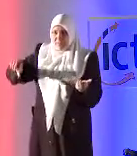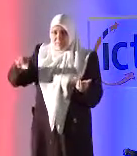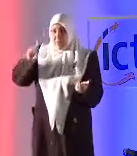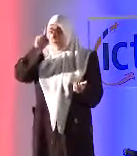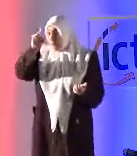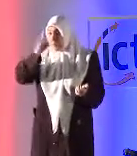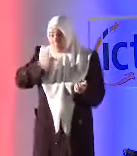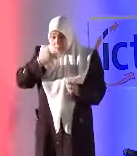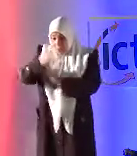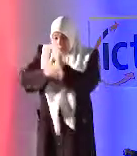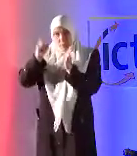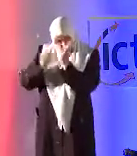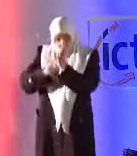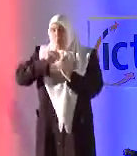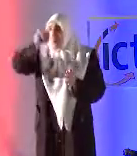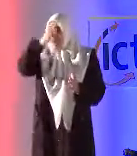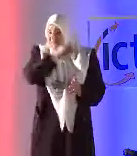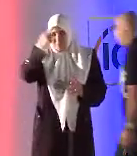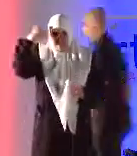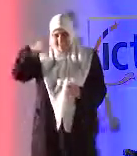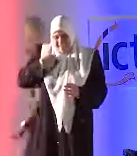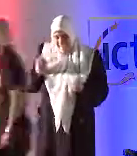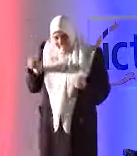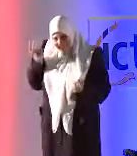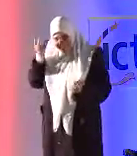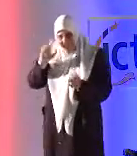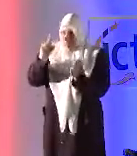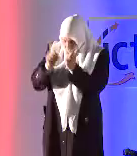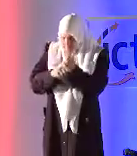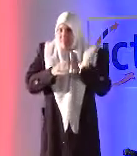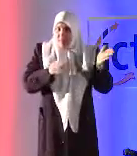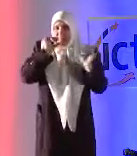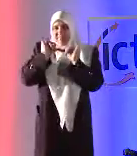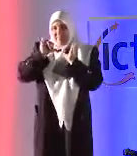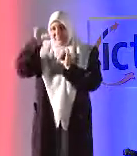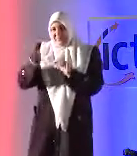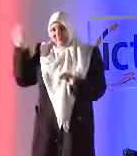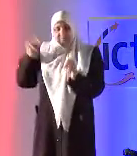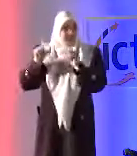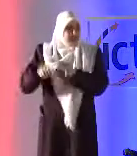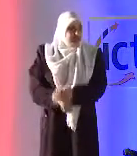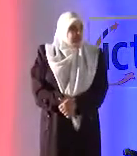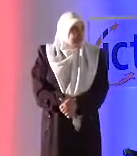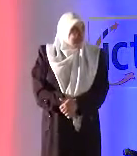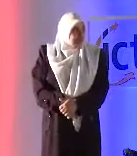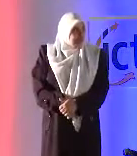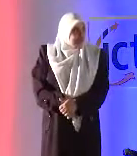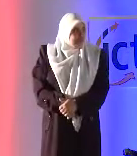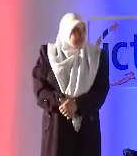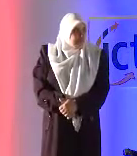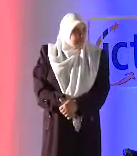تحدثت عليه هو حقيقة موجود في خدمتنا لذلك يوجد الثاني نحن نوجد فديخذ أيضًا